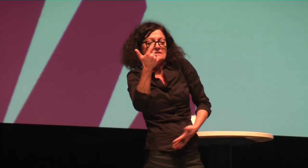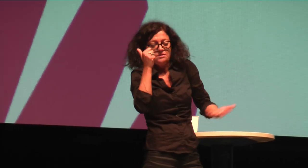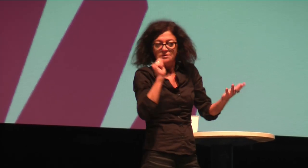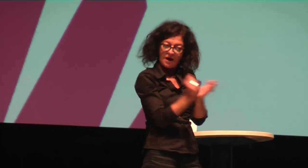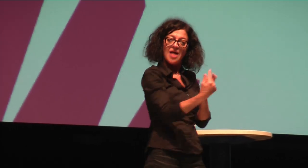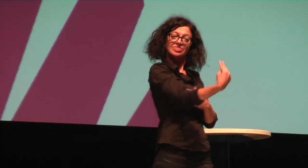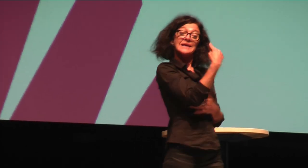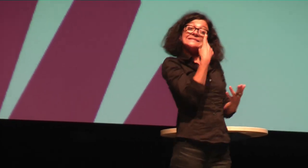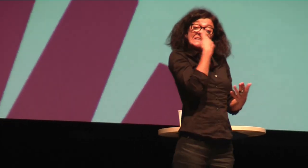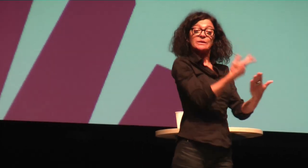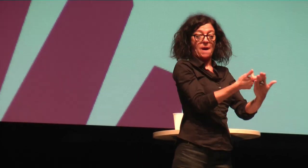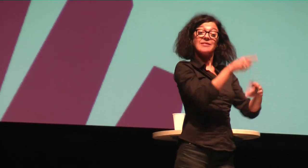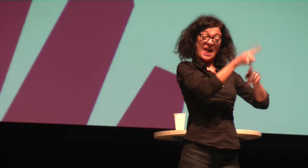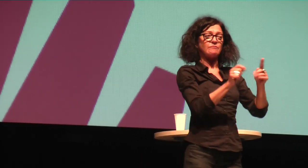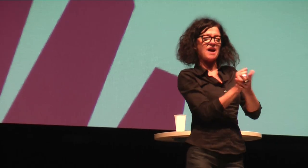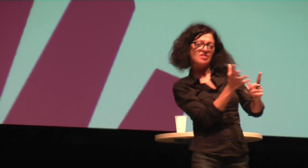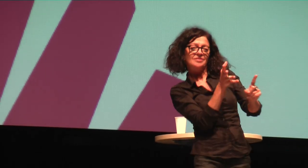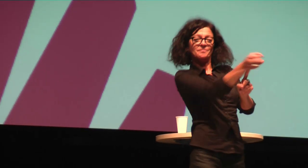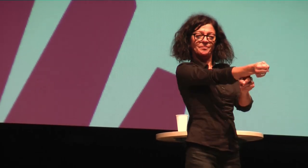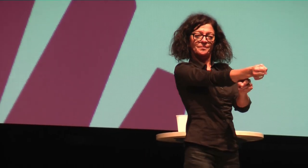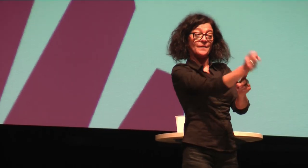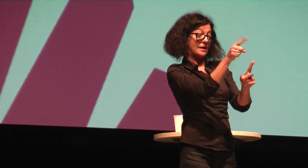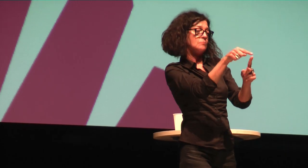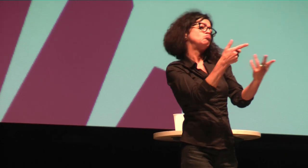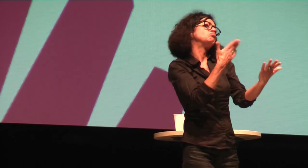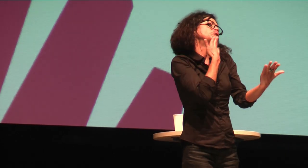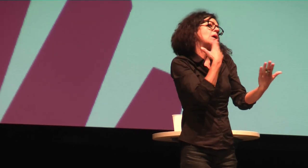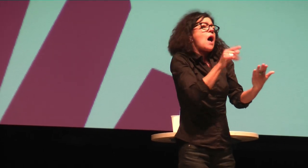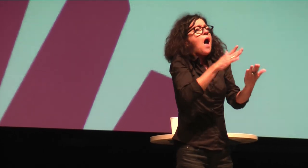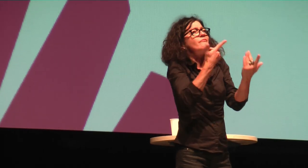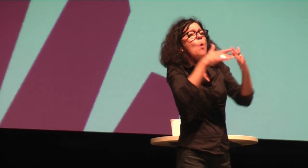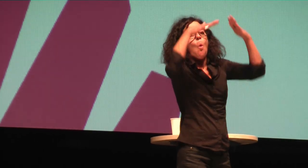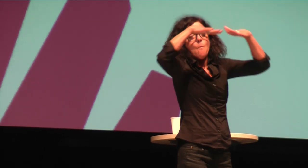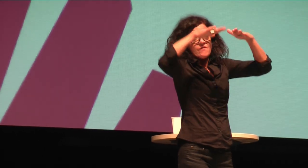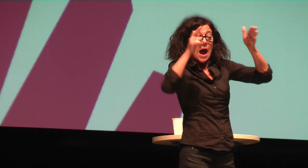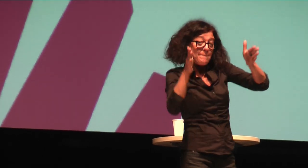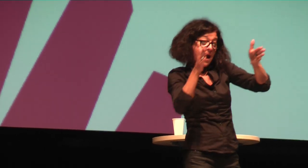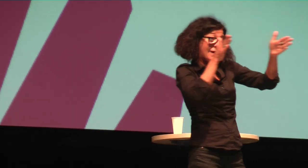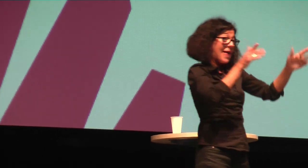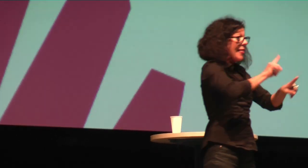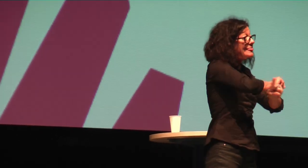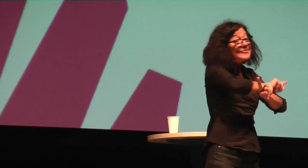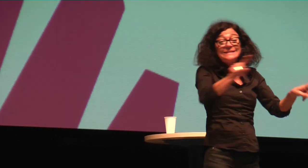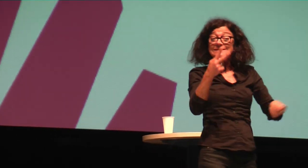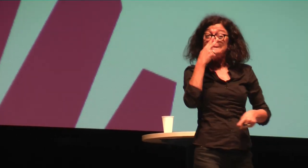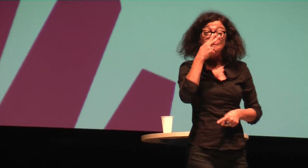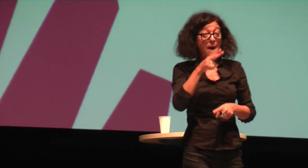abschätzen von außen. Also bin ich 70 oder bin ich 40? Das sind Dinge, die man von außen